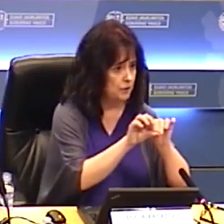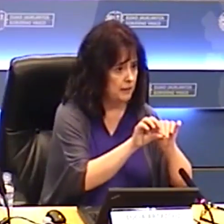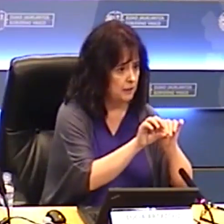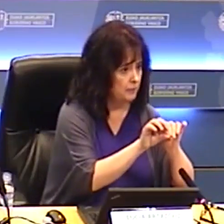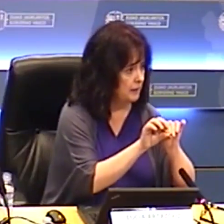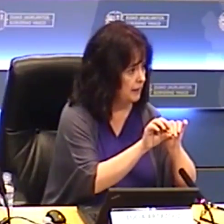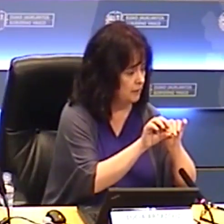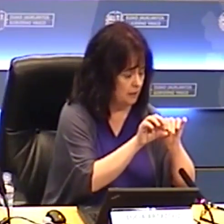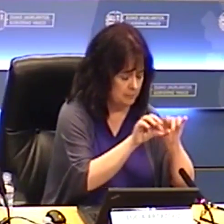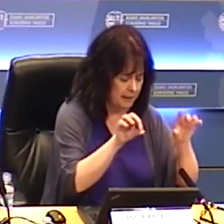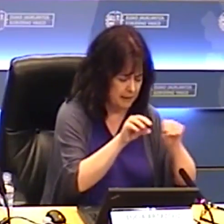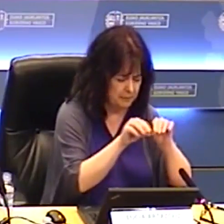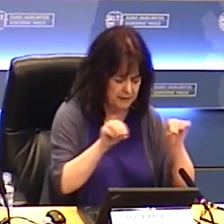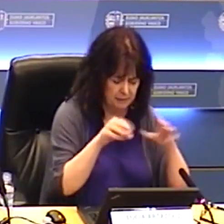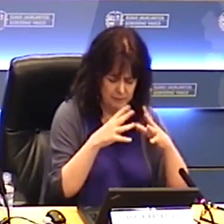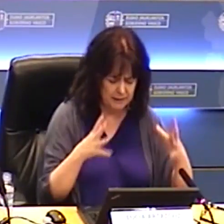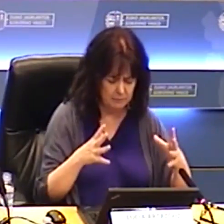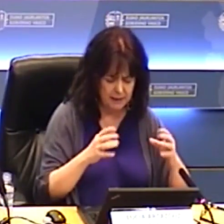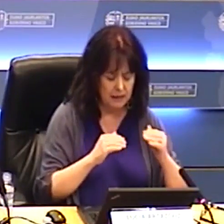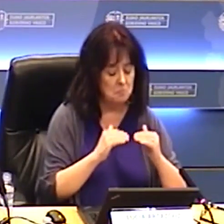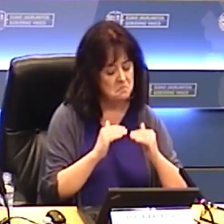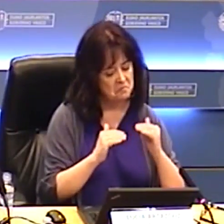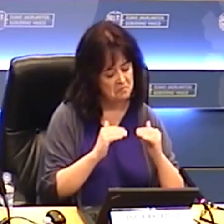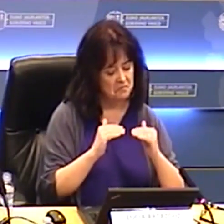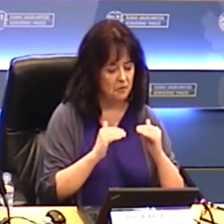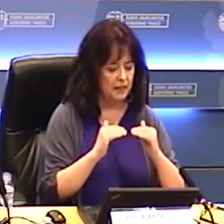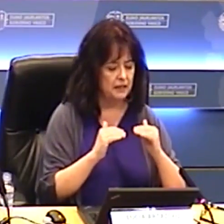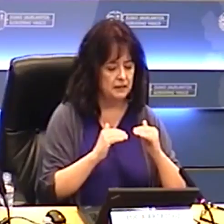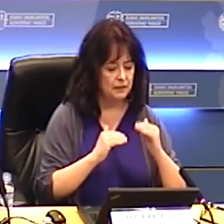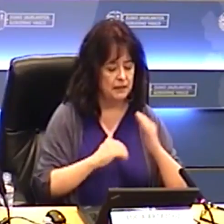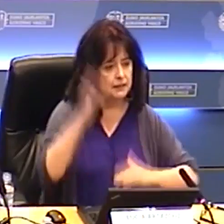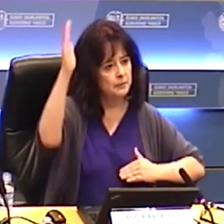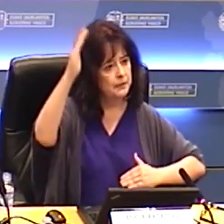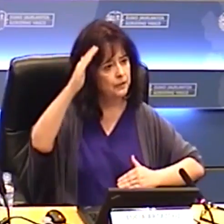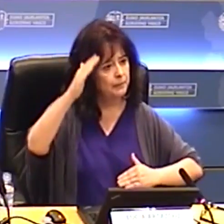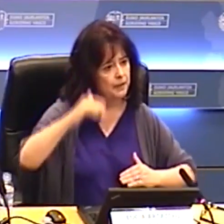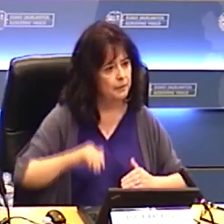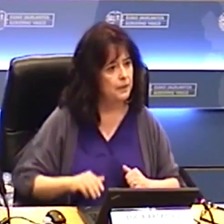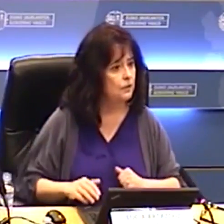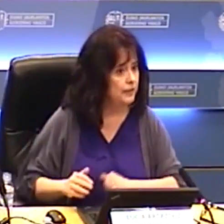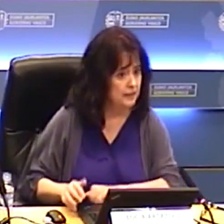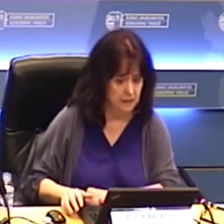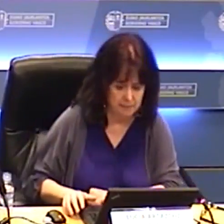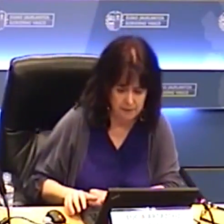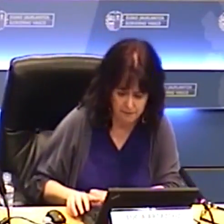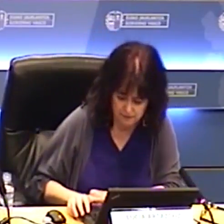parejas viven simplemente en pareja, no hay grandes desigualdades, al momento en aparece el primer hijo o hija sí que aparece.